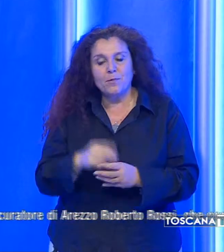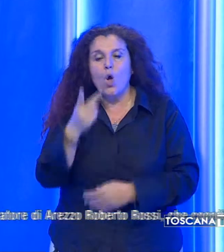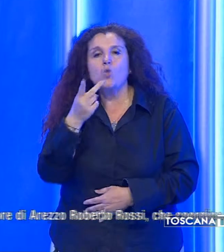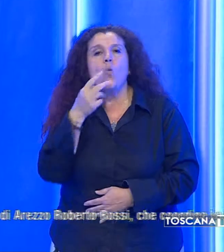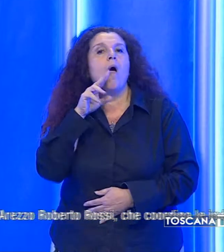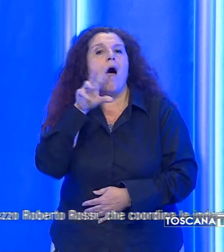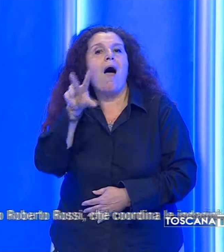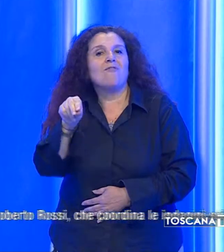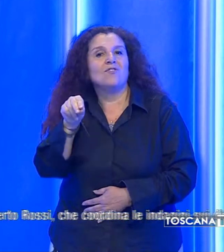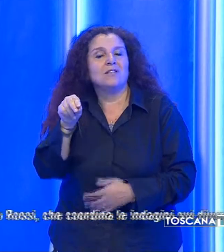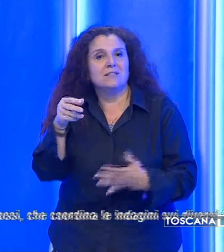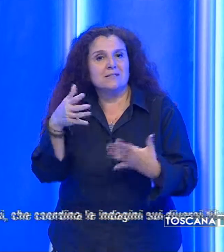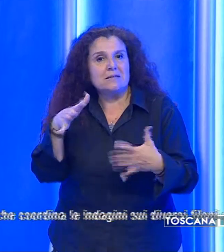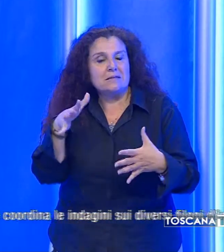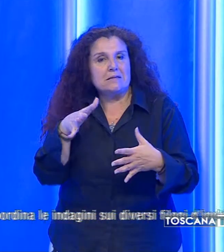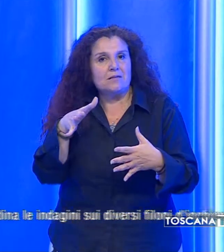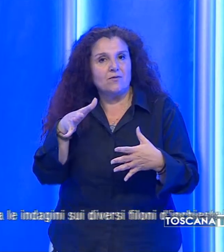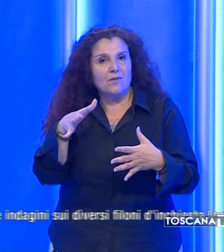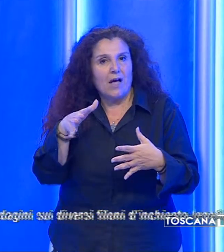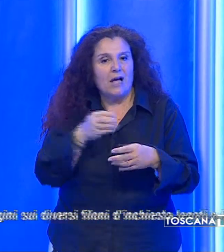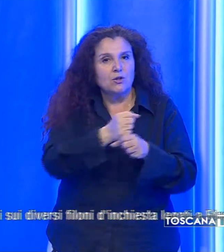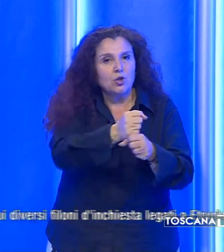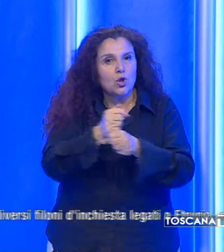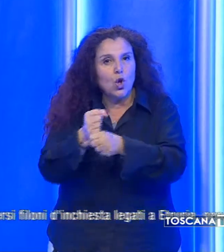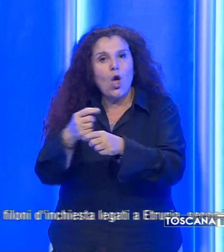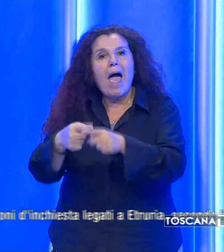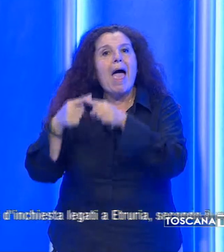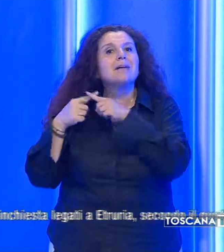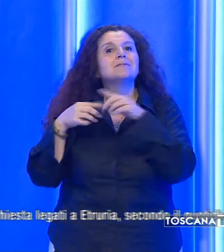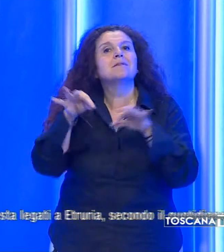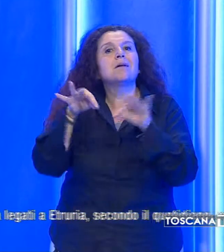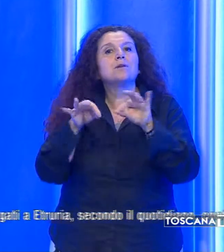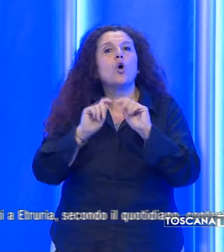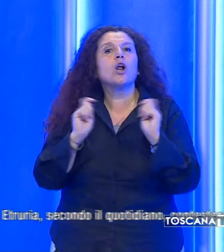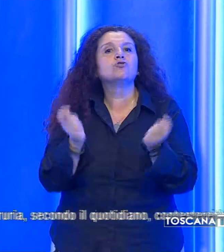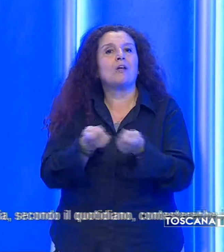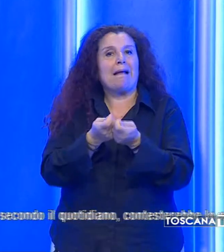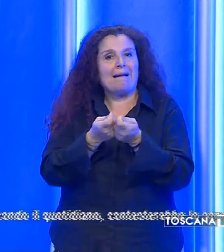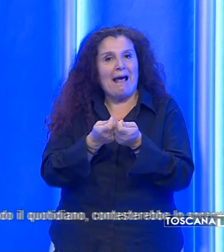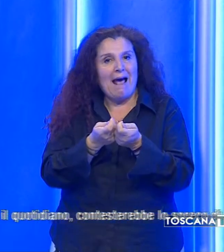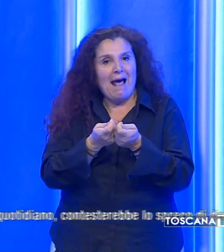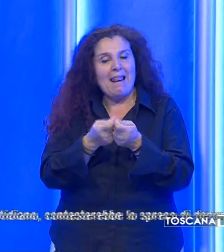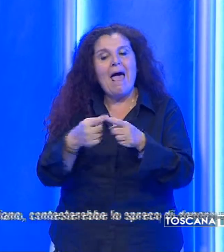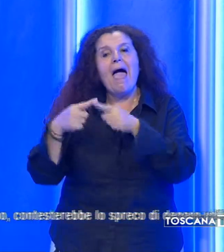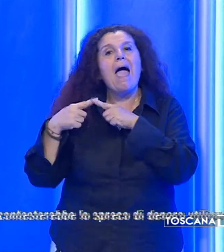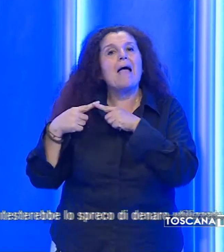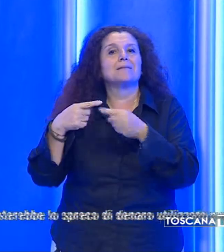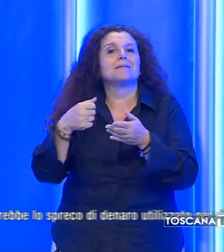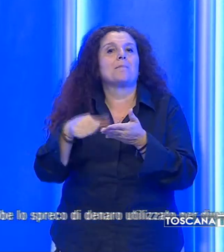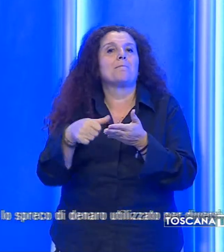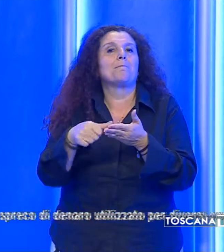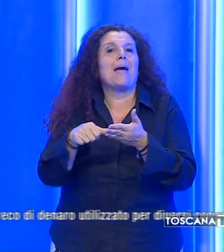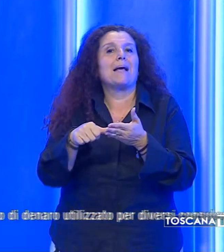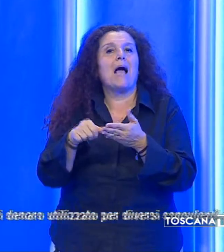avvisi sono stati consegnati agli ex direttori generali dell'ex istituto bancario